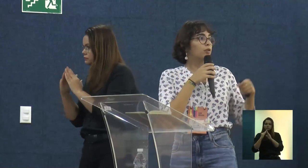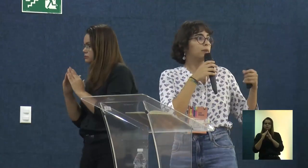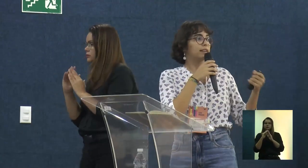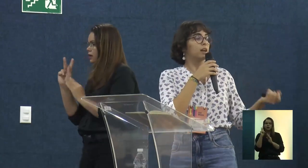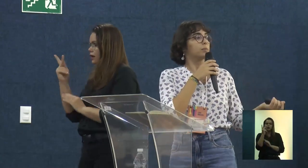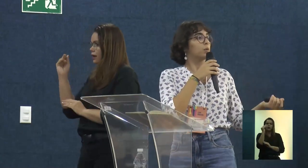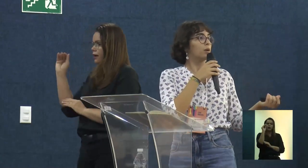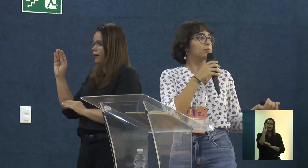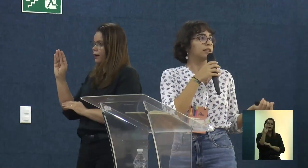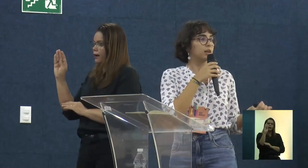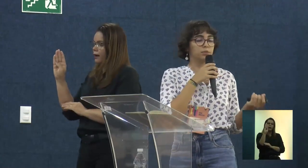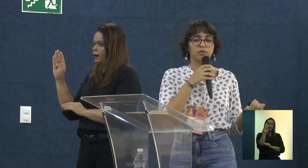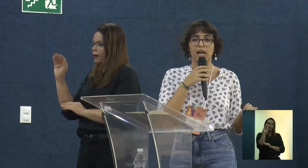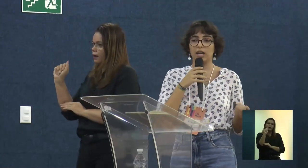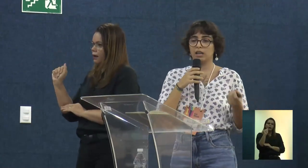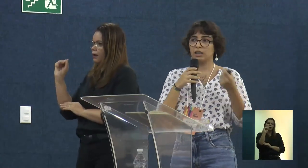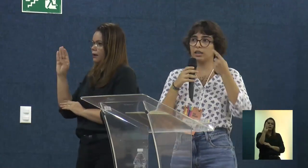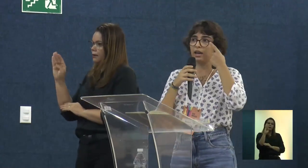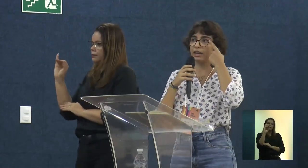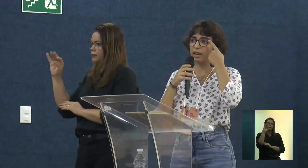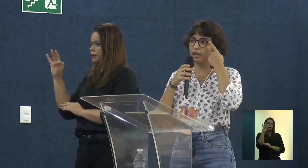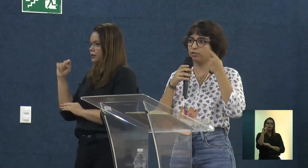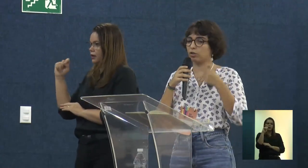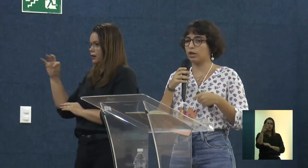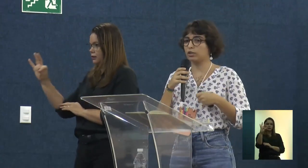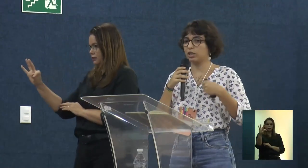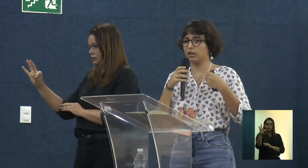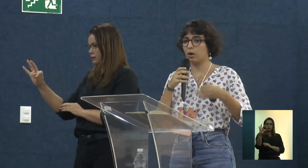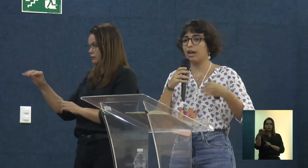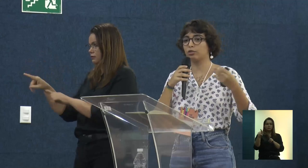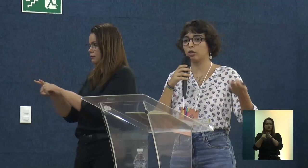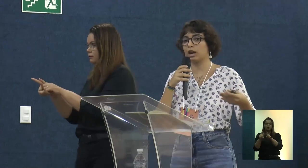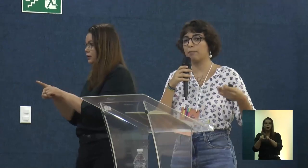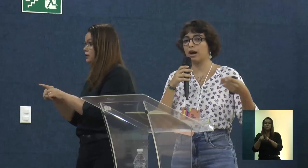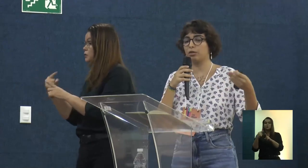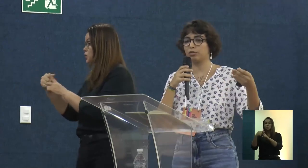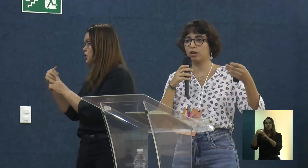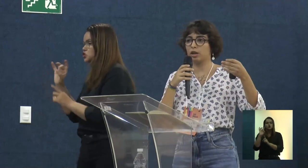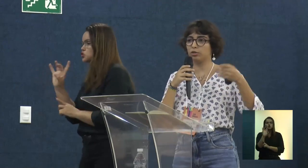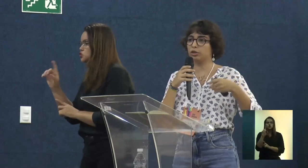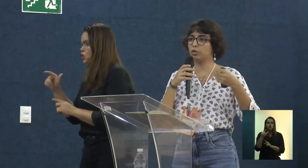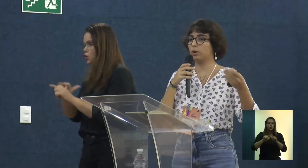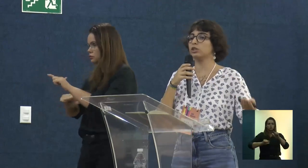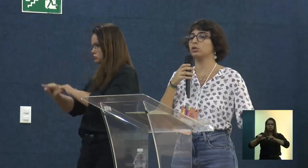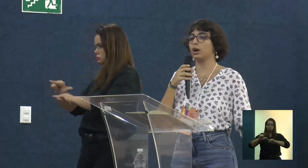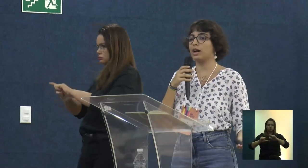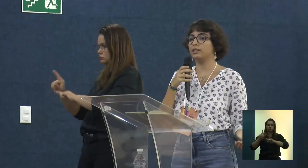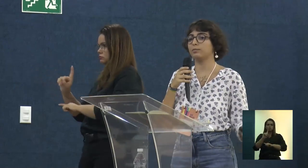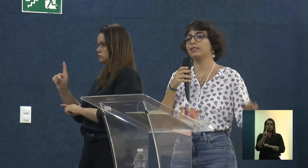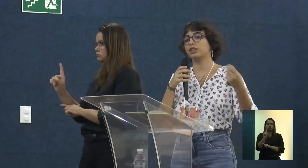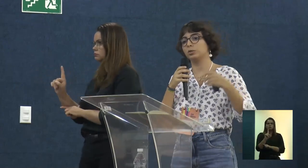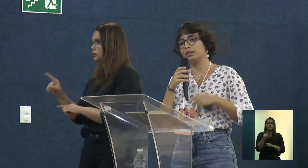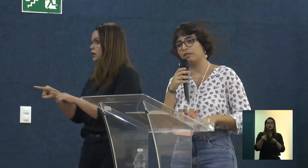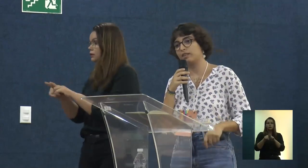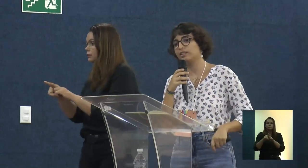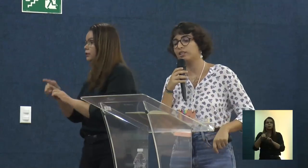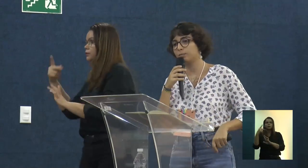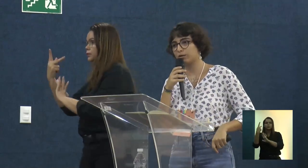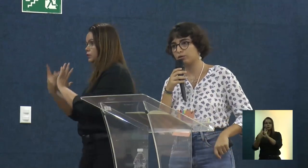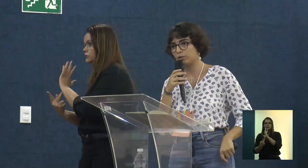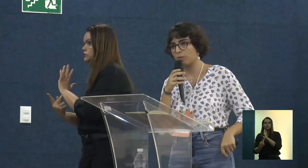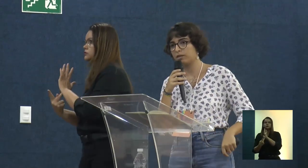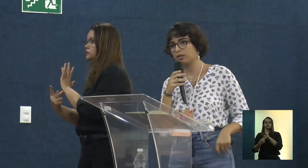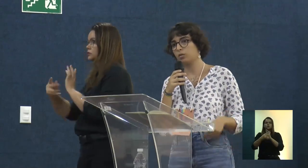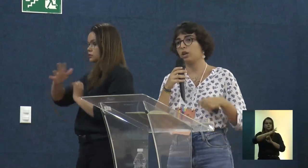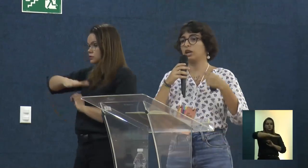O Movimento a Campus Lá, que é aquela história de que não há só trabalhos no sentido projetuais, mas que a gente precisa fazer